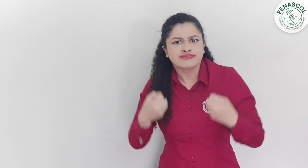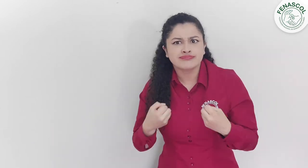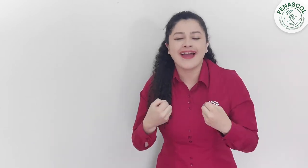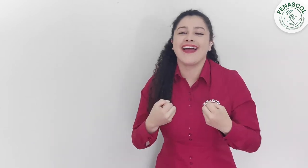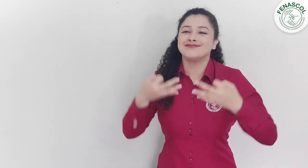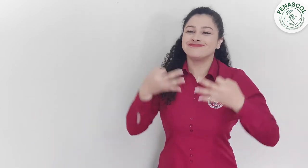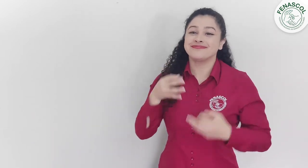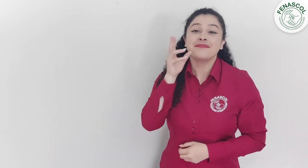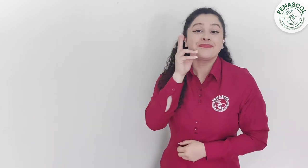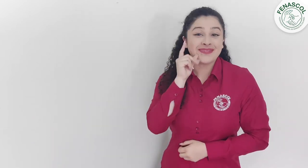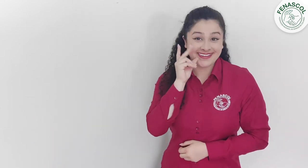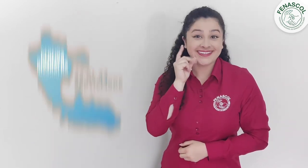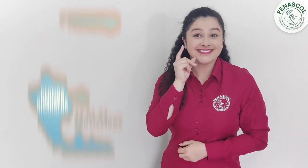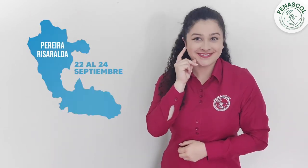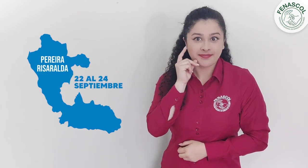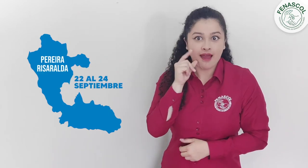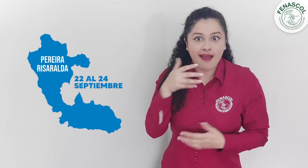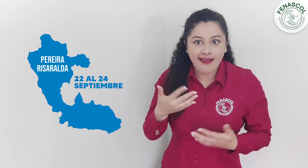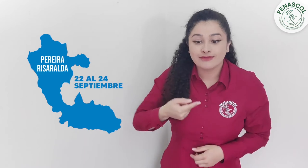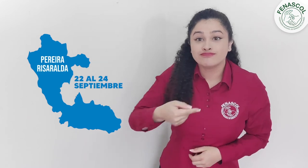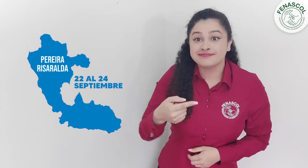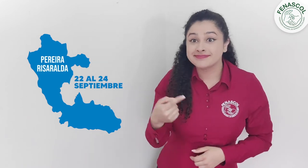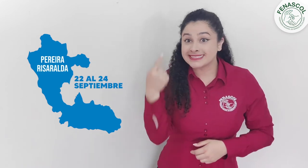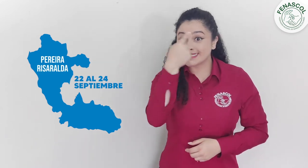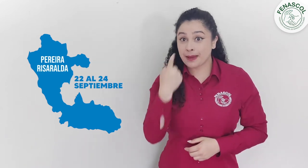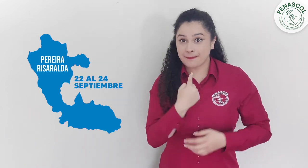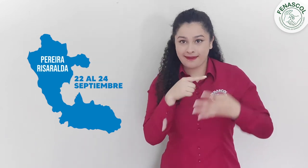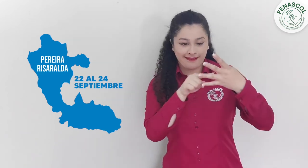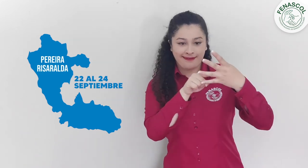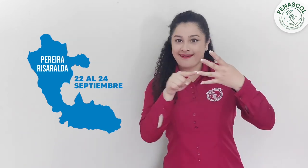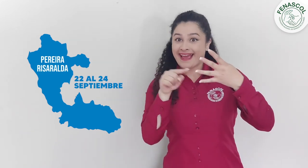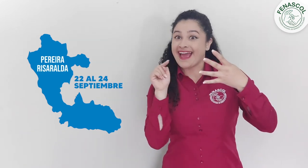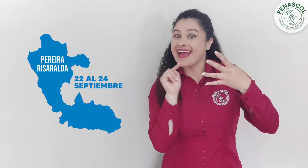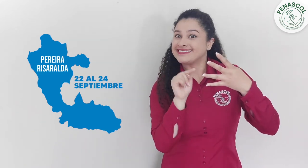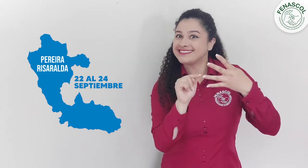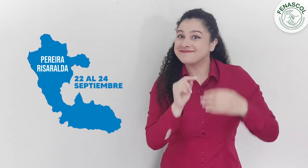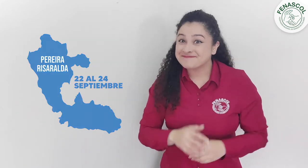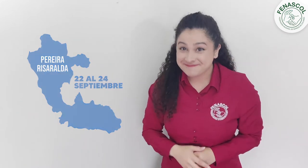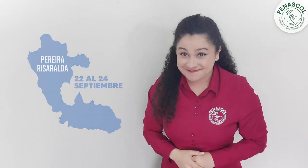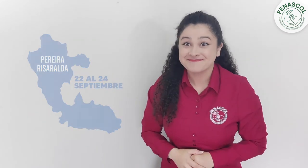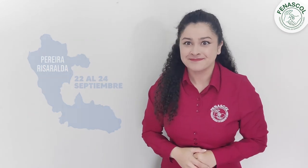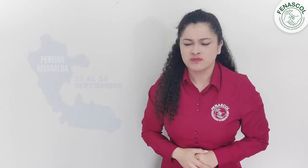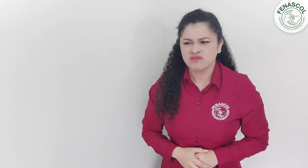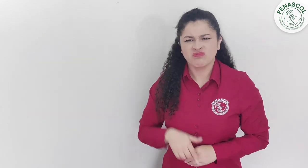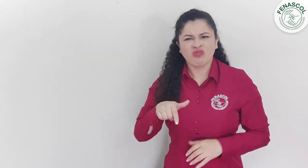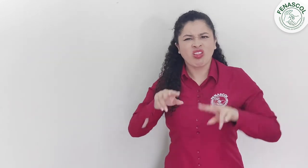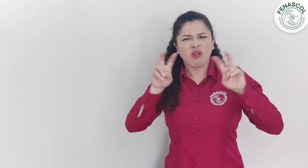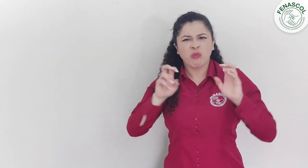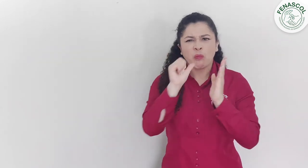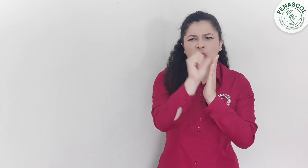Tendrá como sede la Ciudad de Pereira en la tercera semana de septiembre y, dentro de su programación, tendrá los temas de